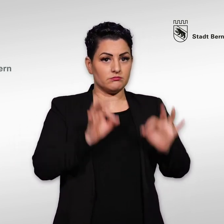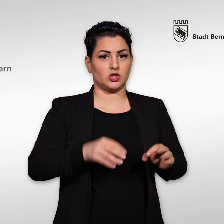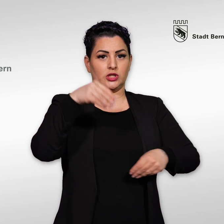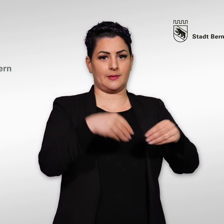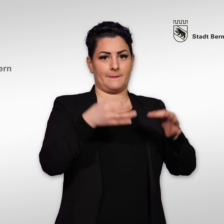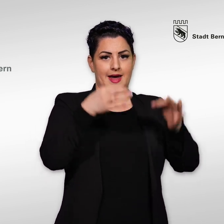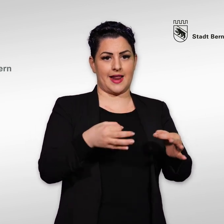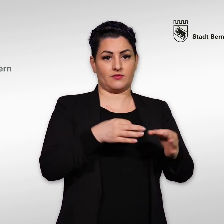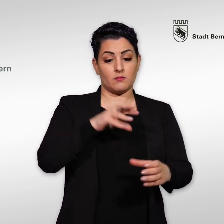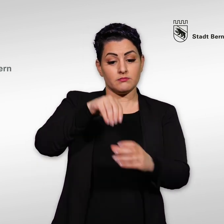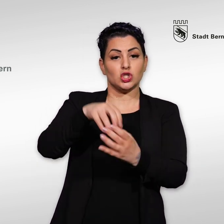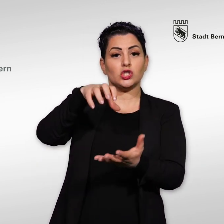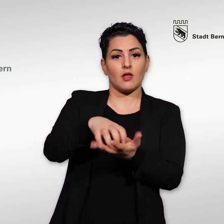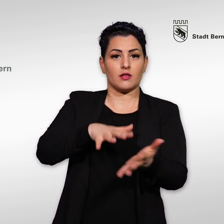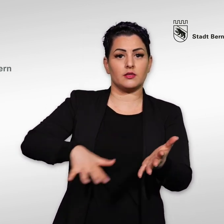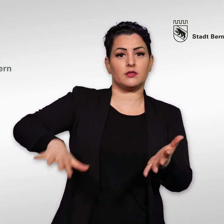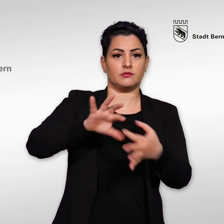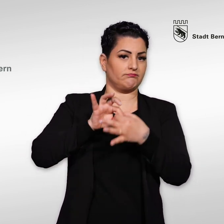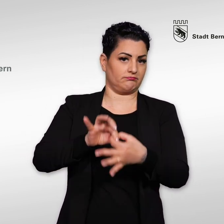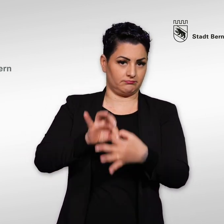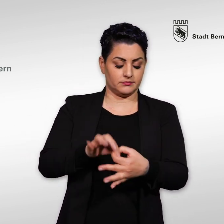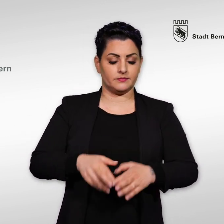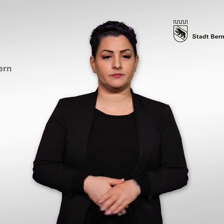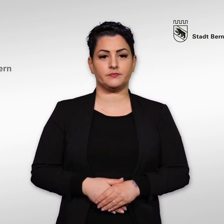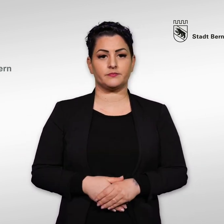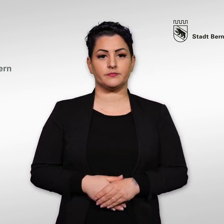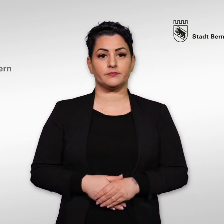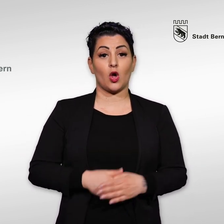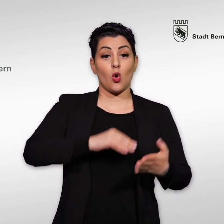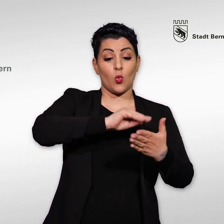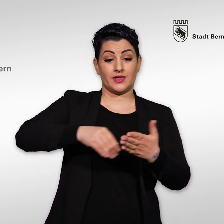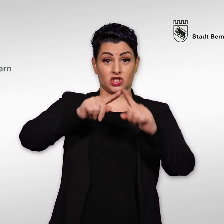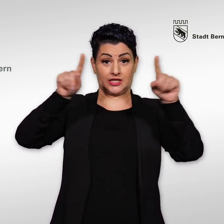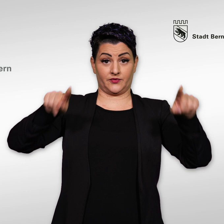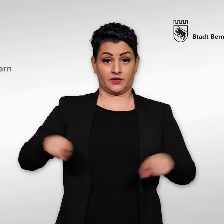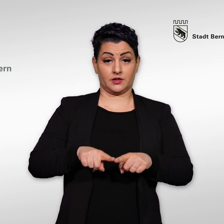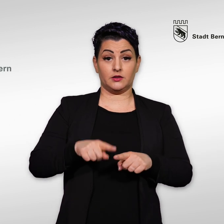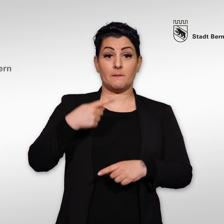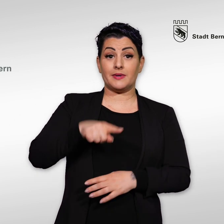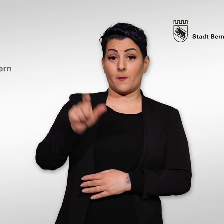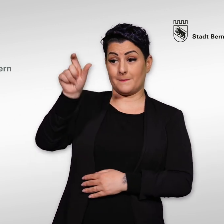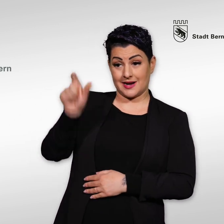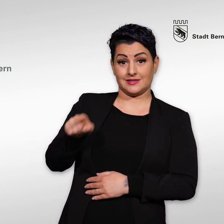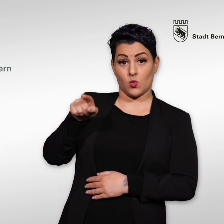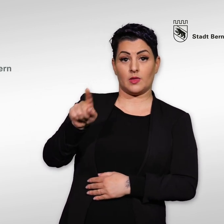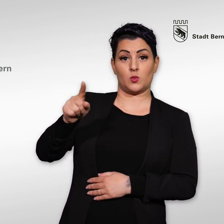Angelegenheiten stimmberechtigt sind. Der Unterschriftenbogen muss von der unterzeichnenden Person